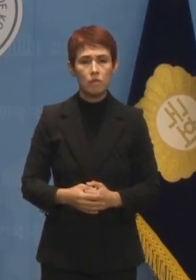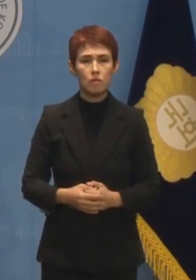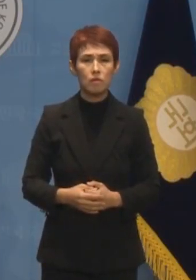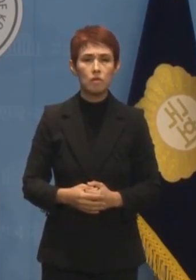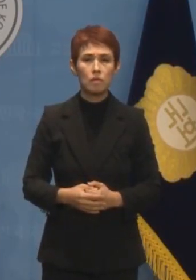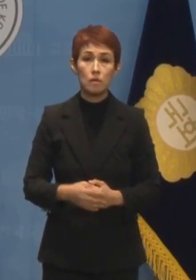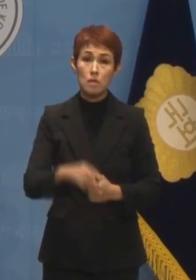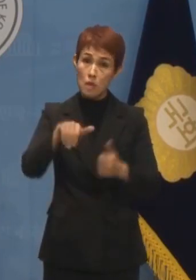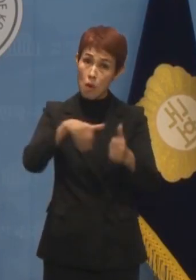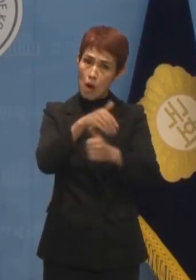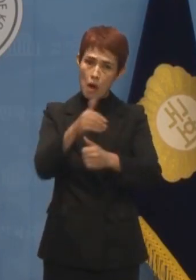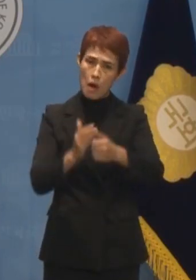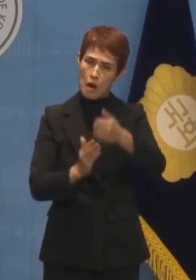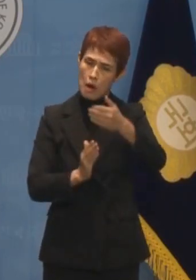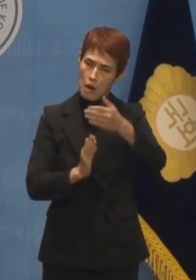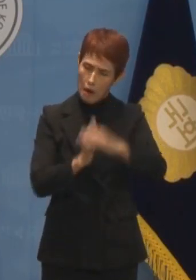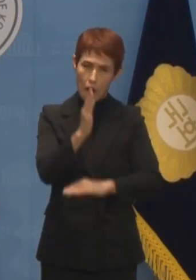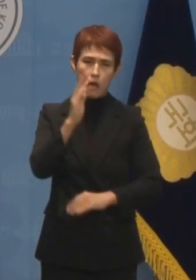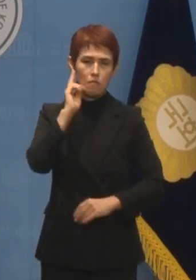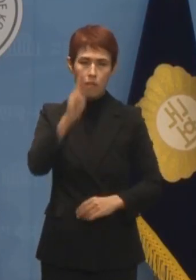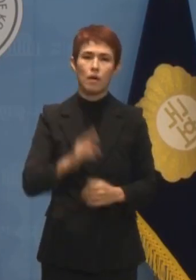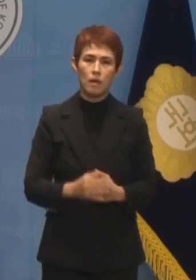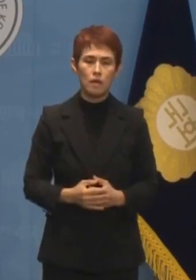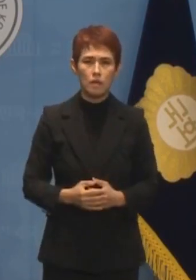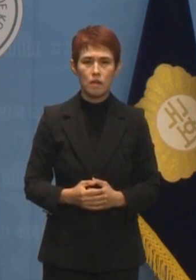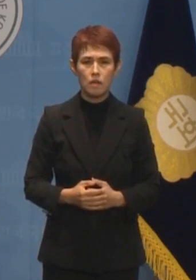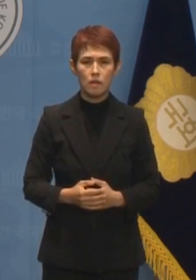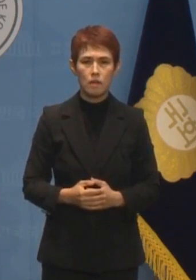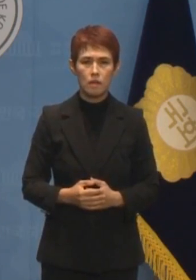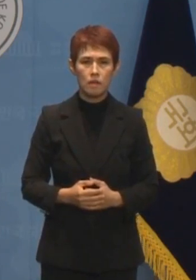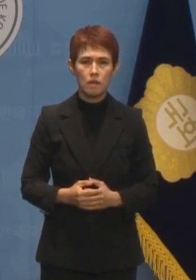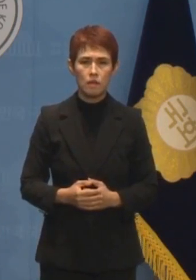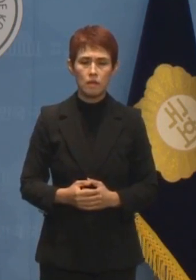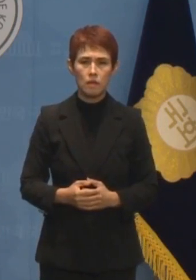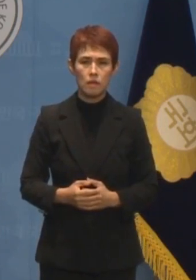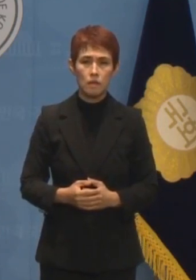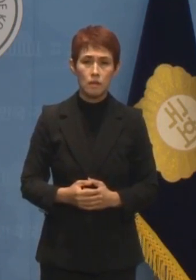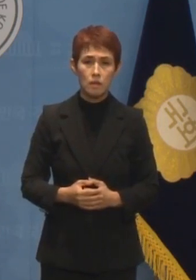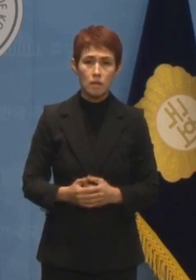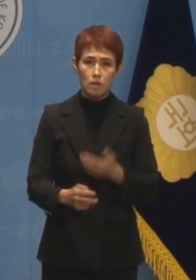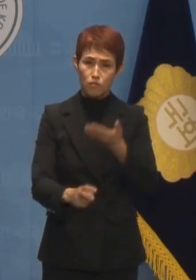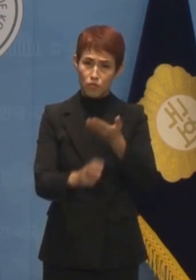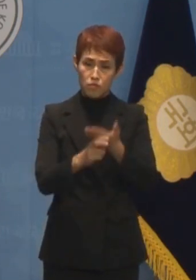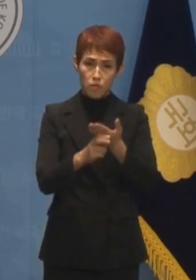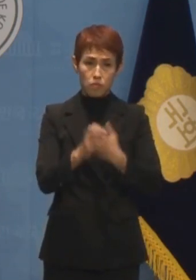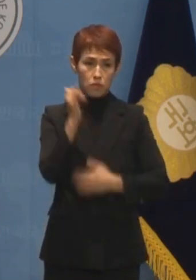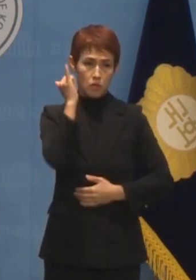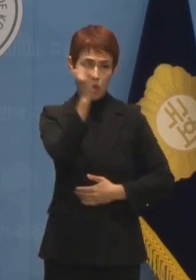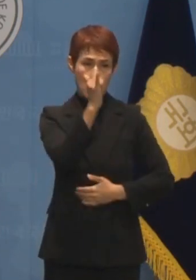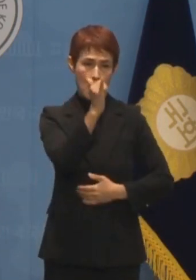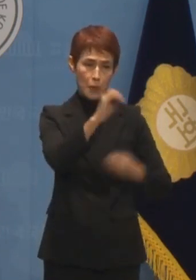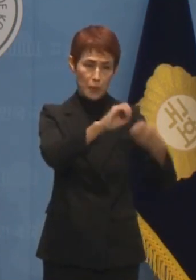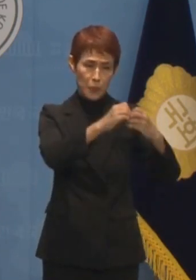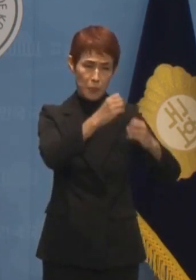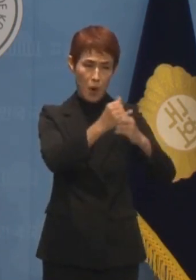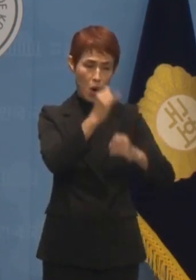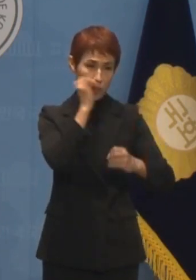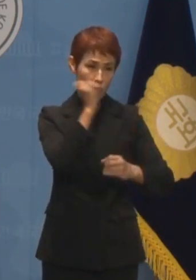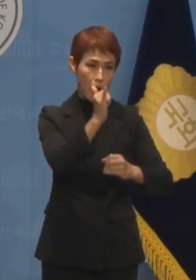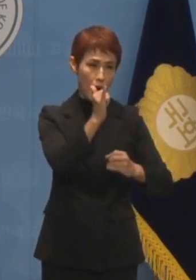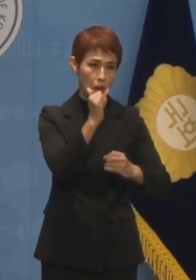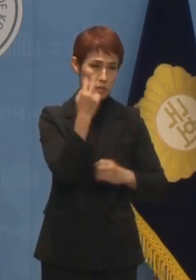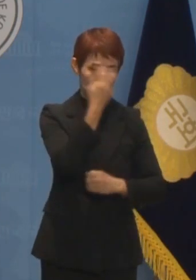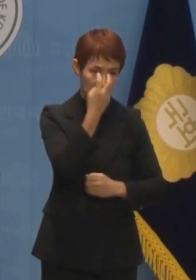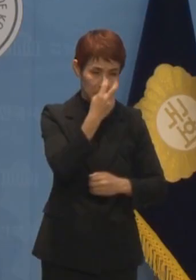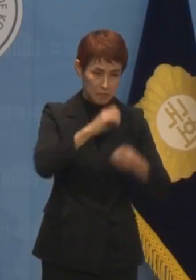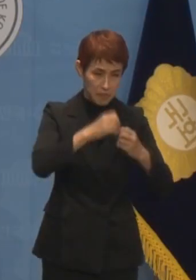사태는 걷잡을 수 없이 커져버렸습니다. 불법 여론조작, 공천개입, 비선에